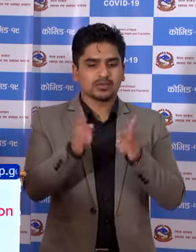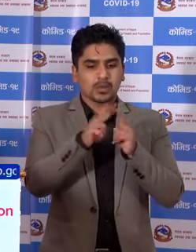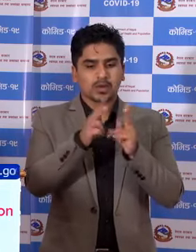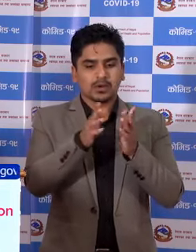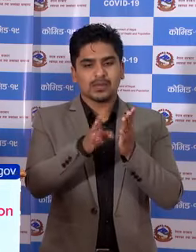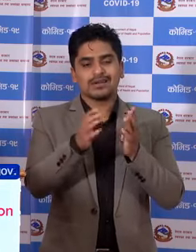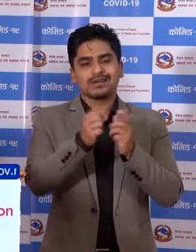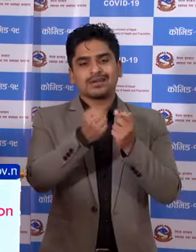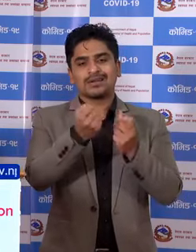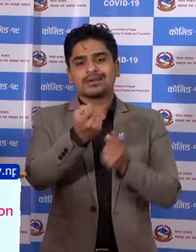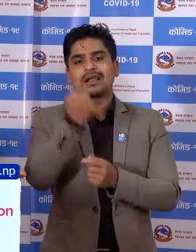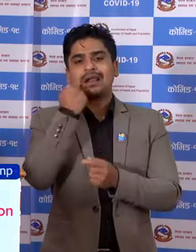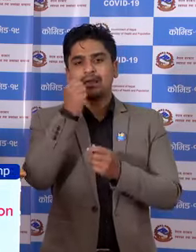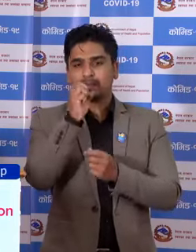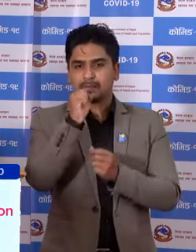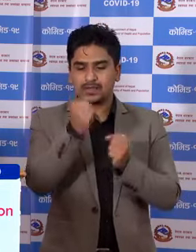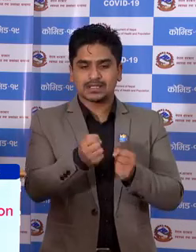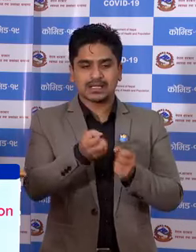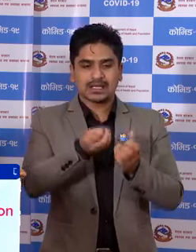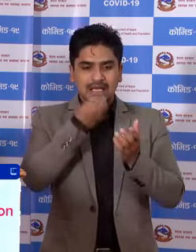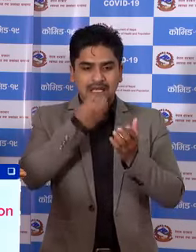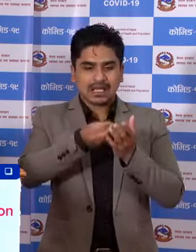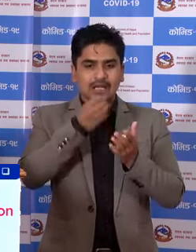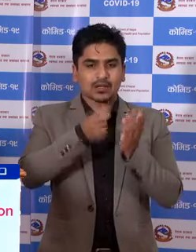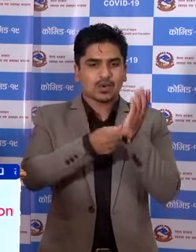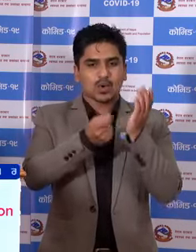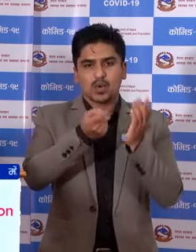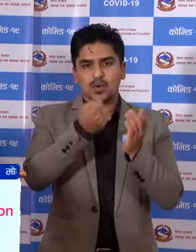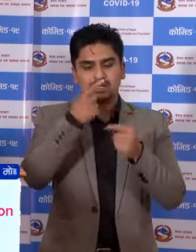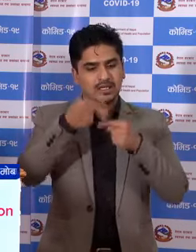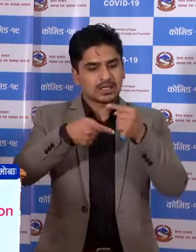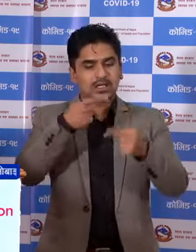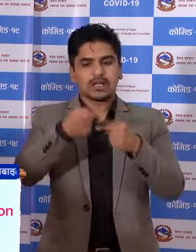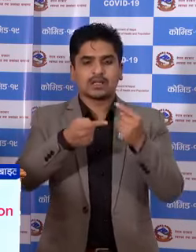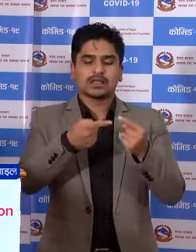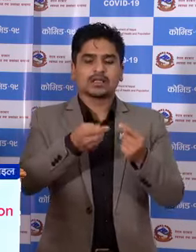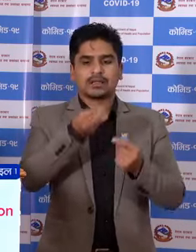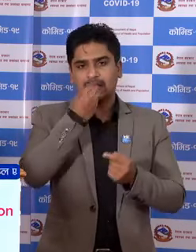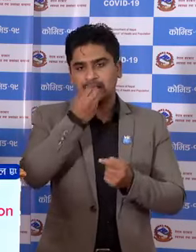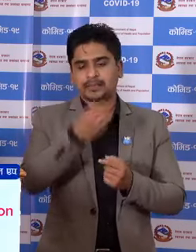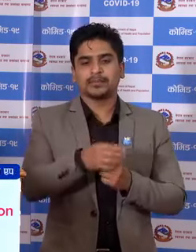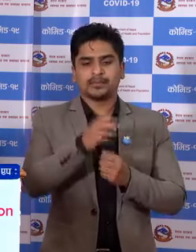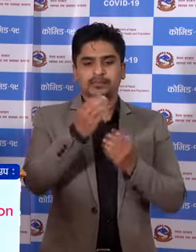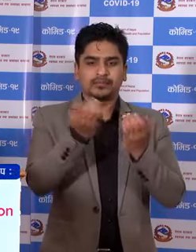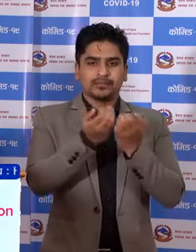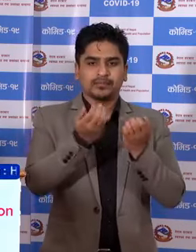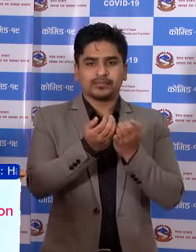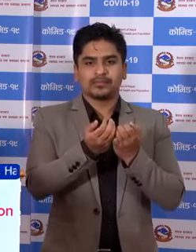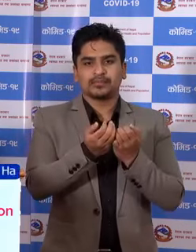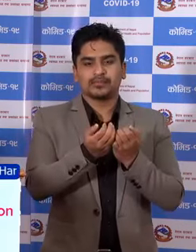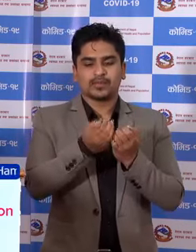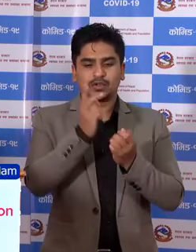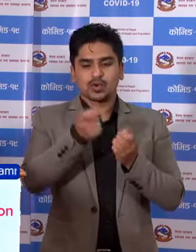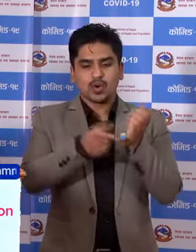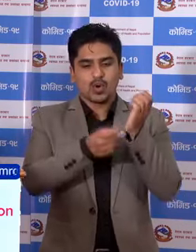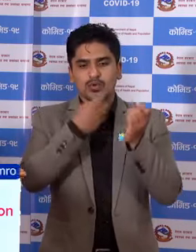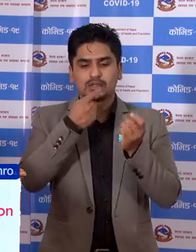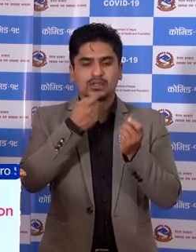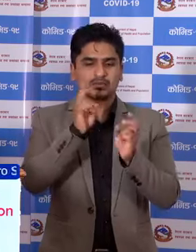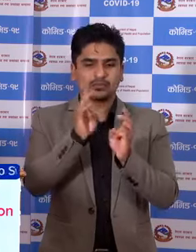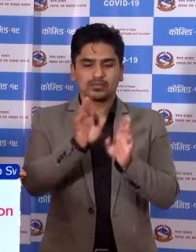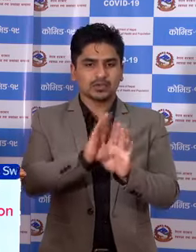टाडा रहने आफुले खाने गरेको अउसादी नियमित रूप मां खाने गरेको अउसादी नचोडने